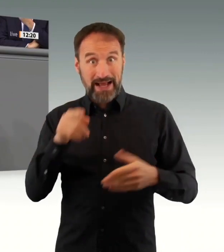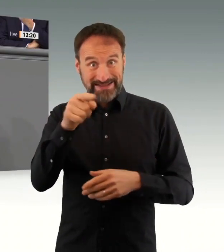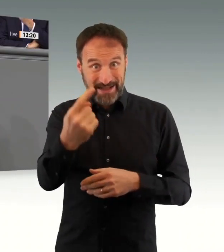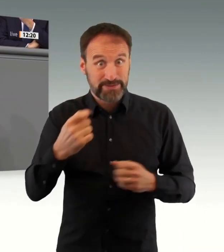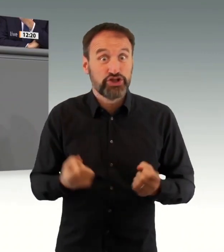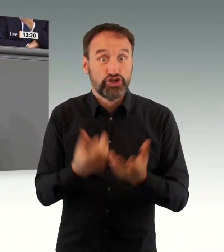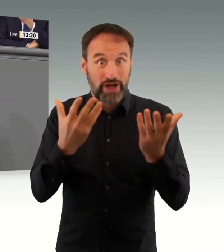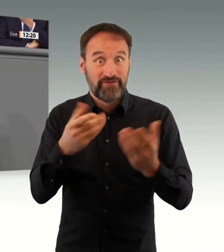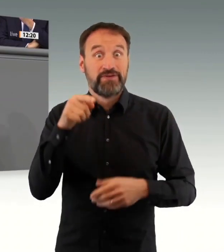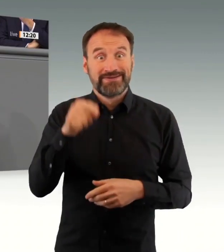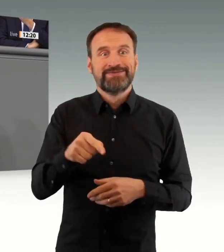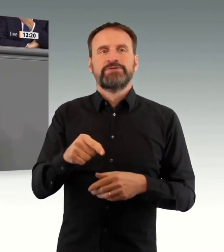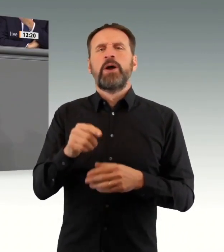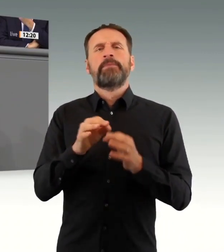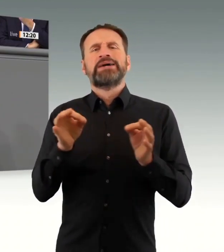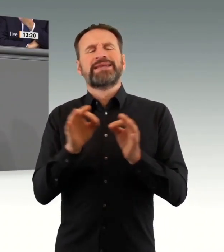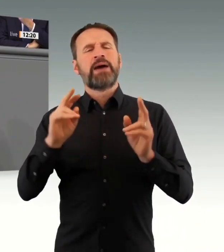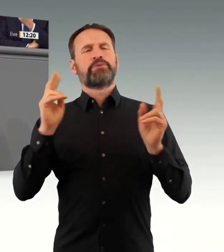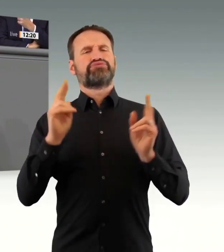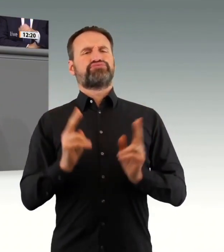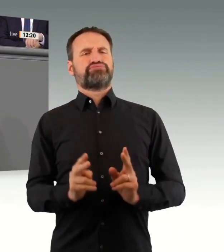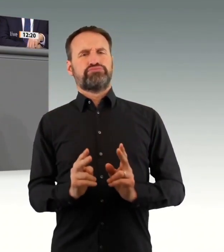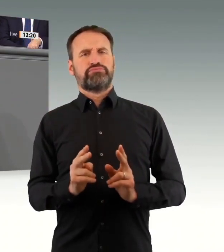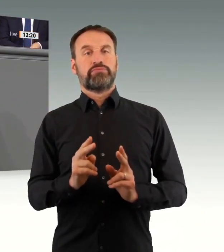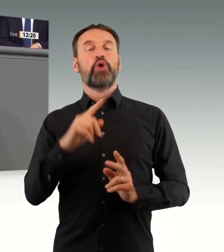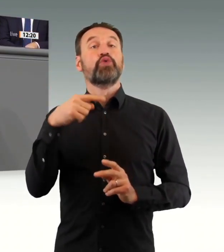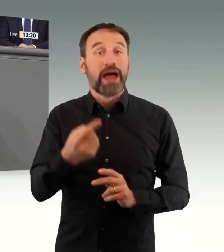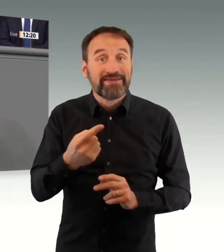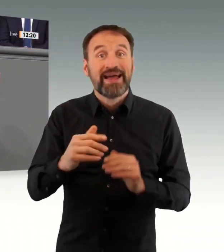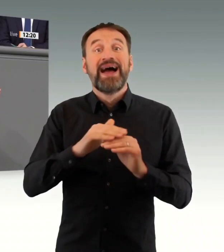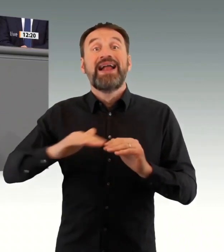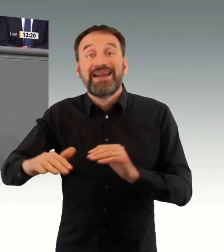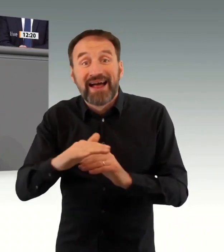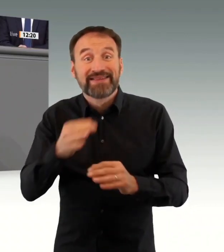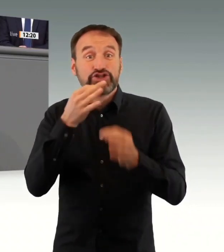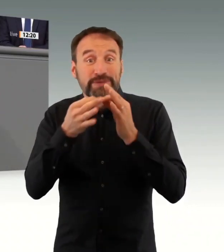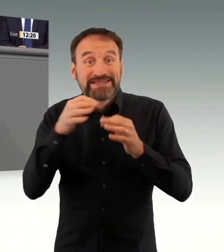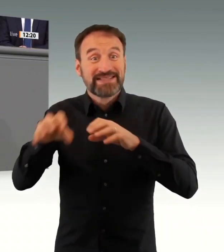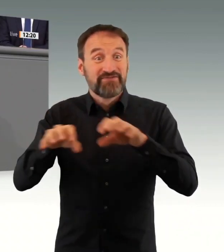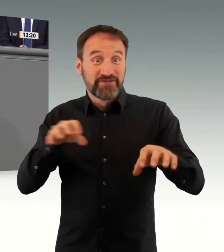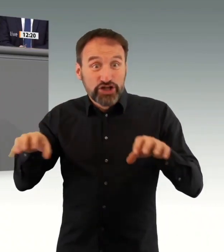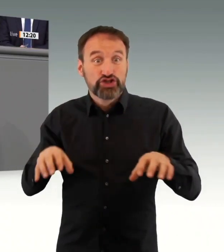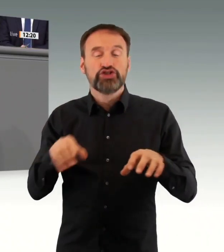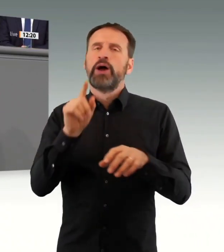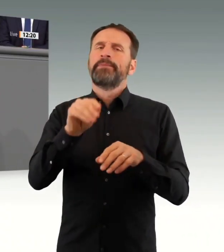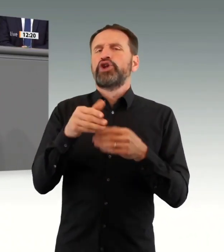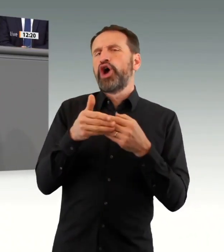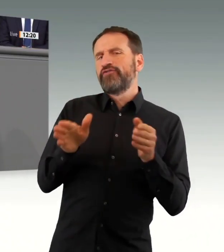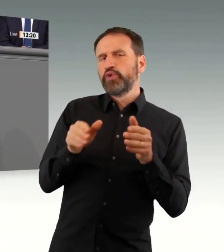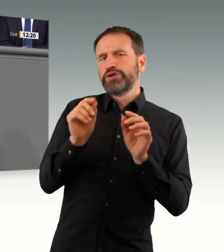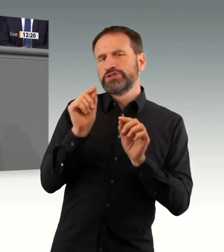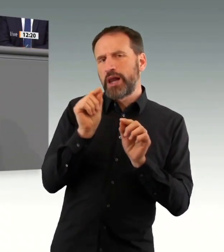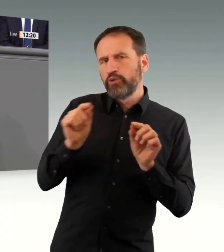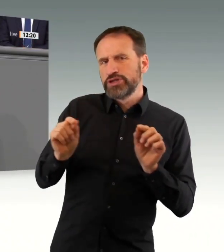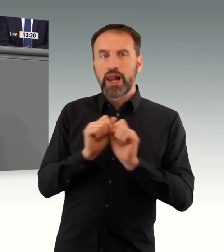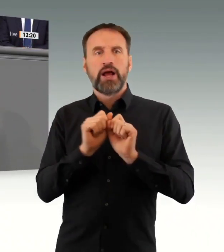wieder zu wenig. Was die neue Übergangsregelung betrifft, statt den 15. Dezember machen Sie jetzt zum 15. Februar.